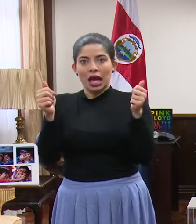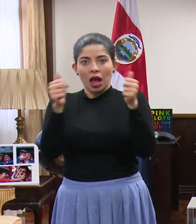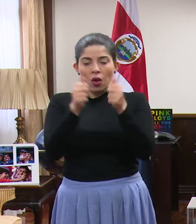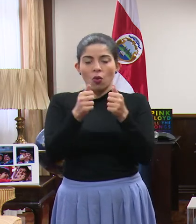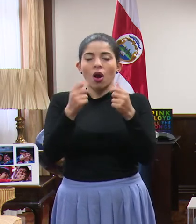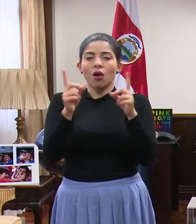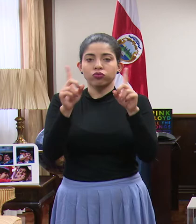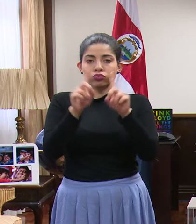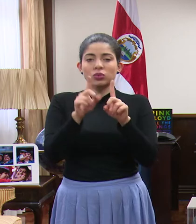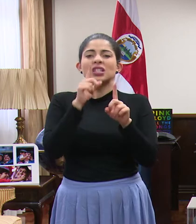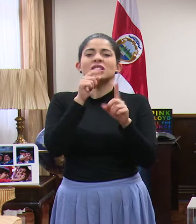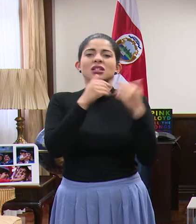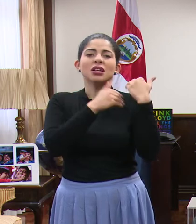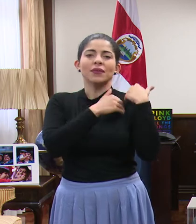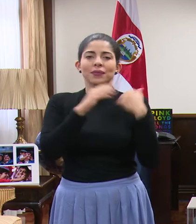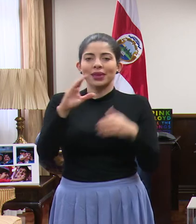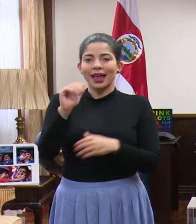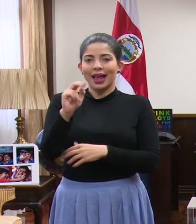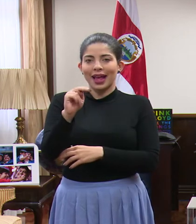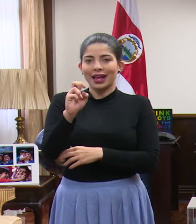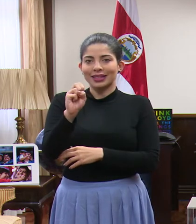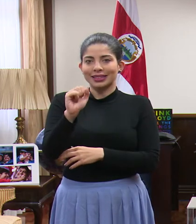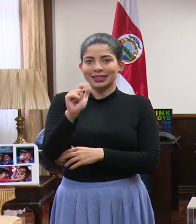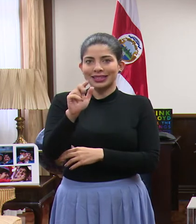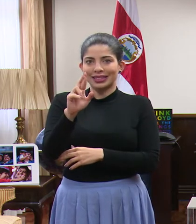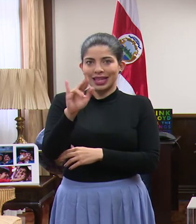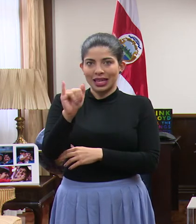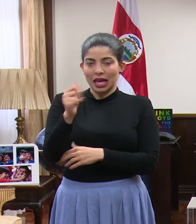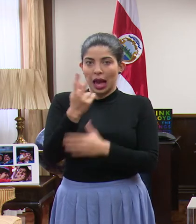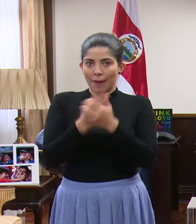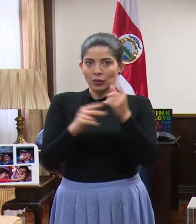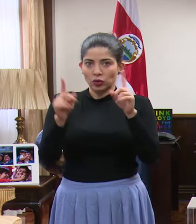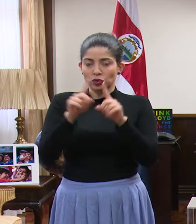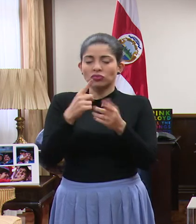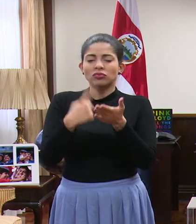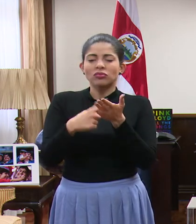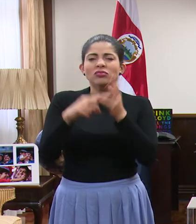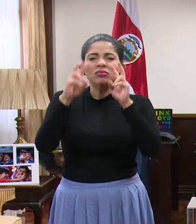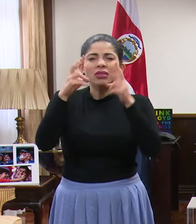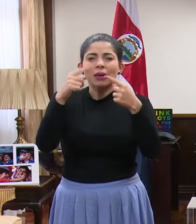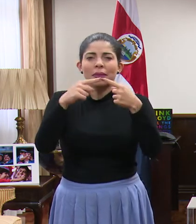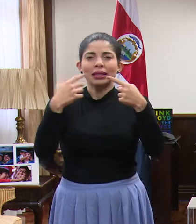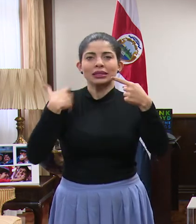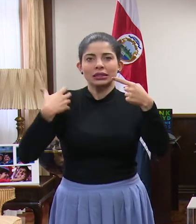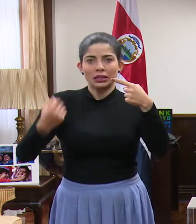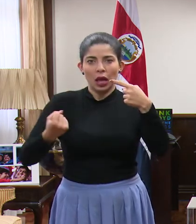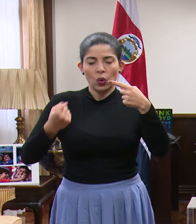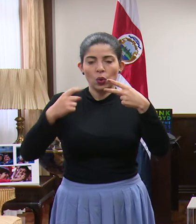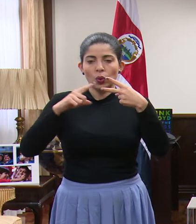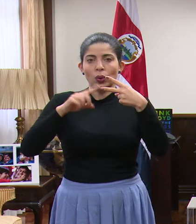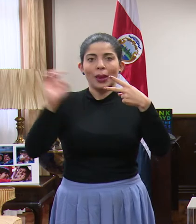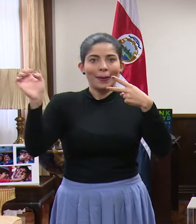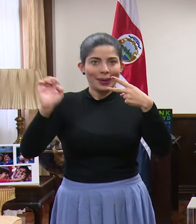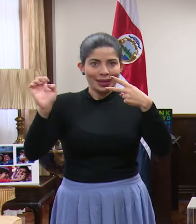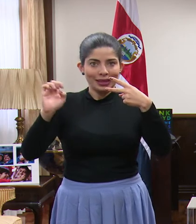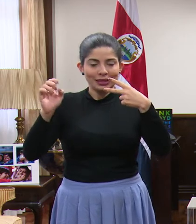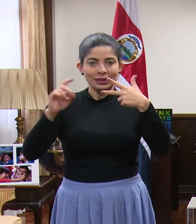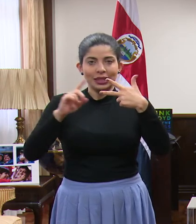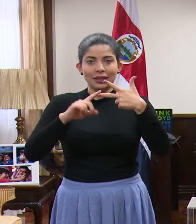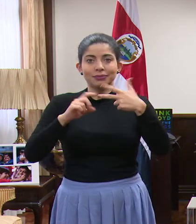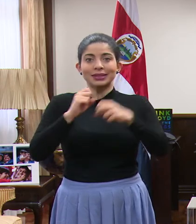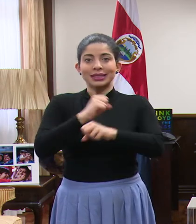Cancillería de ambos países, donde se tuvieron contactos en materia de salud, emergencias,